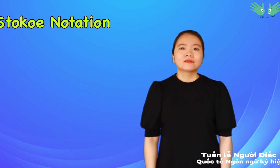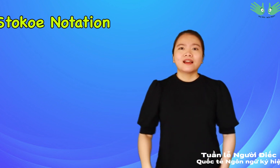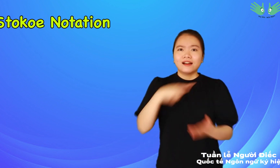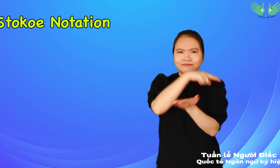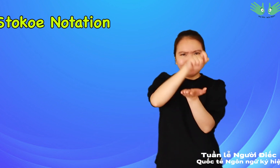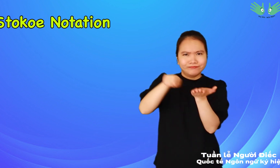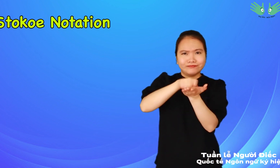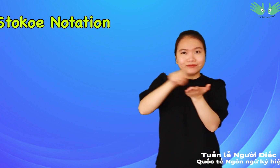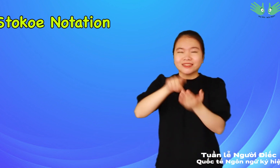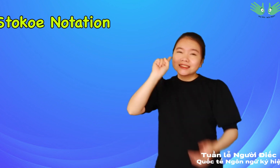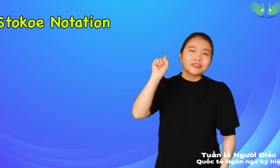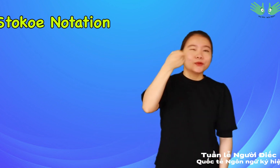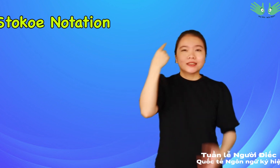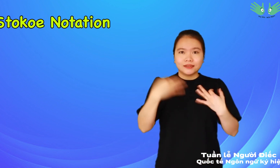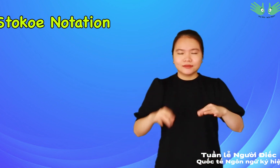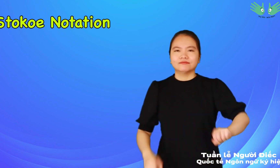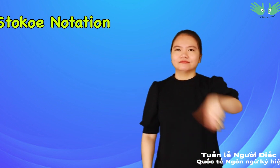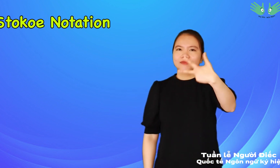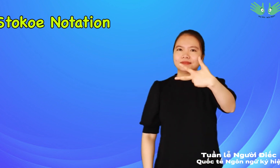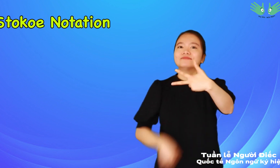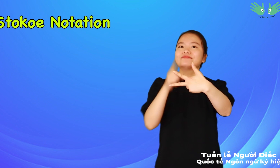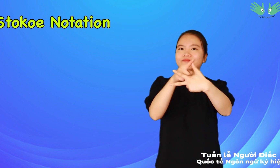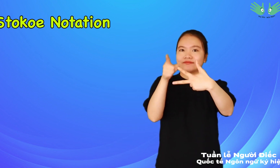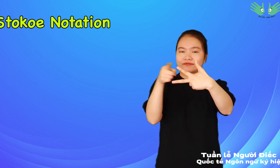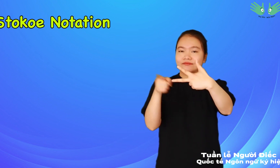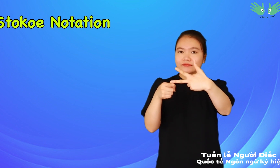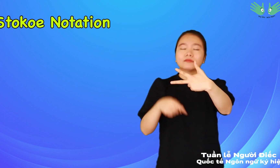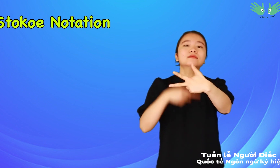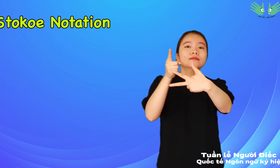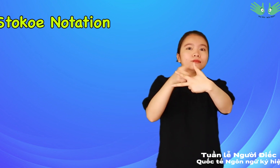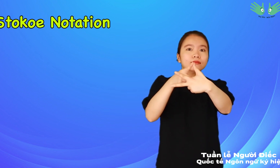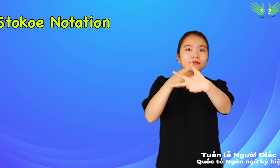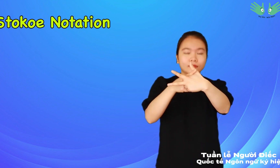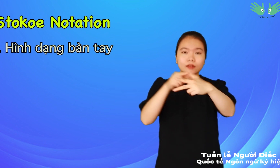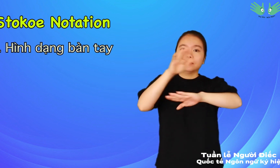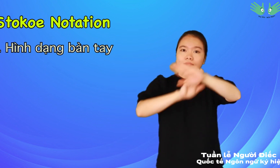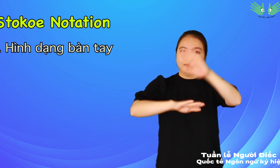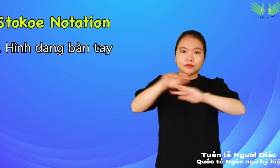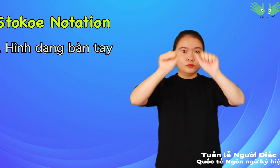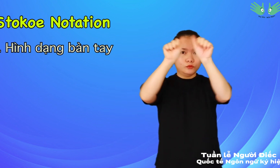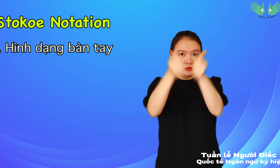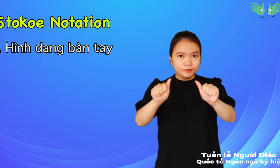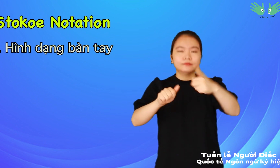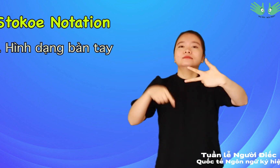Ban đầu, công trình nghiên cứu này đề cập tới ba thành tố của ngôn ngữ ký hiệu Bao gồm hình dạng bàn tay